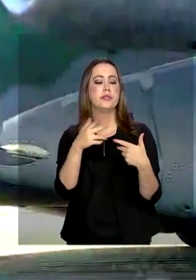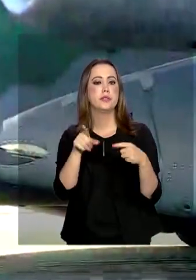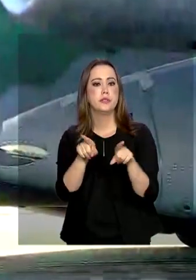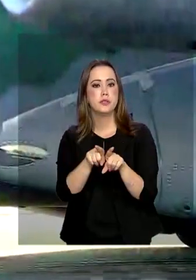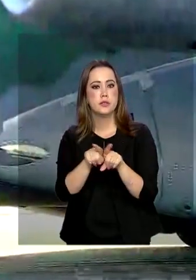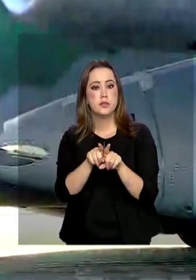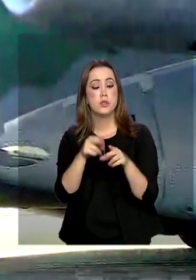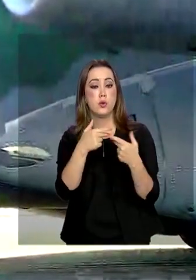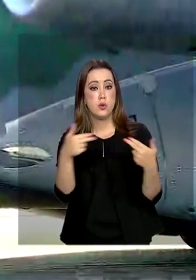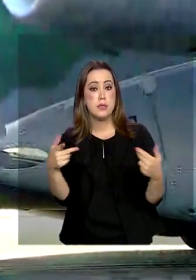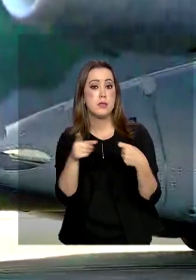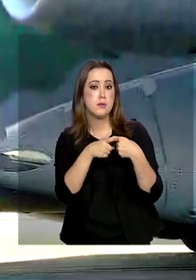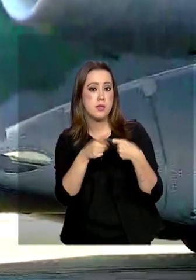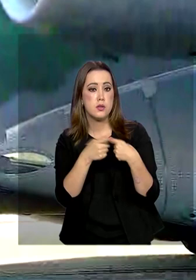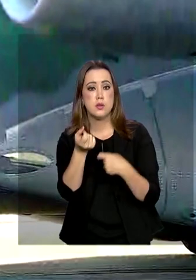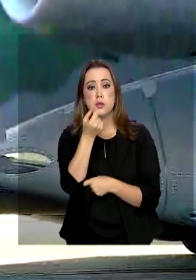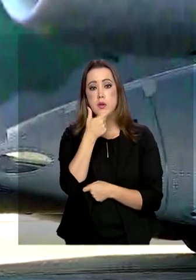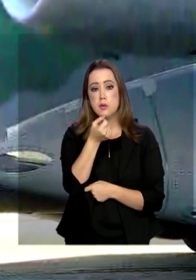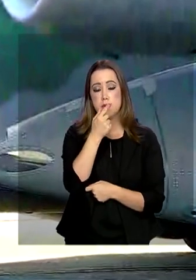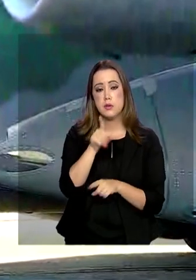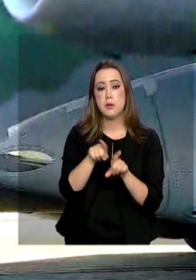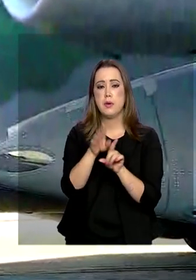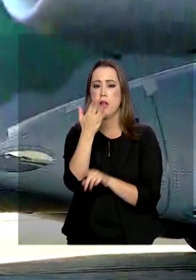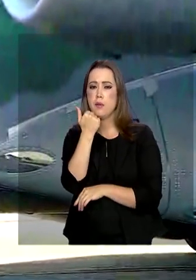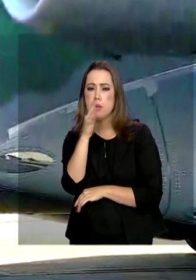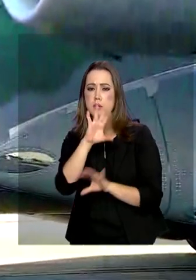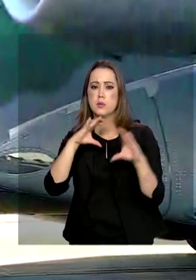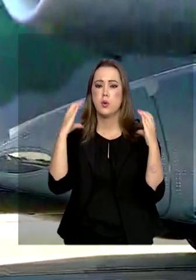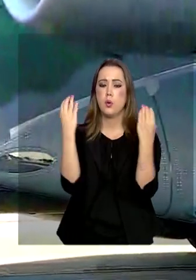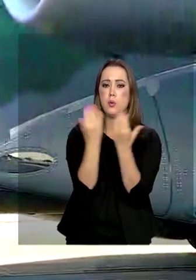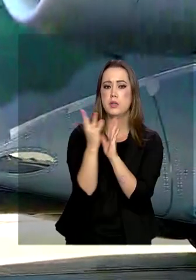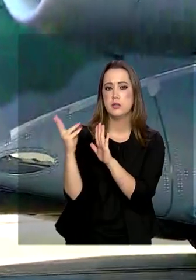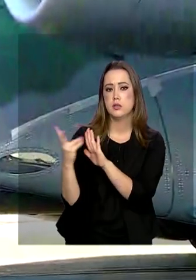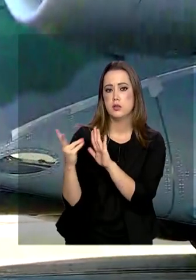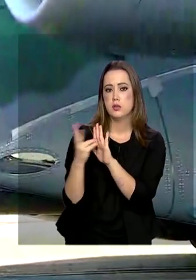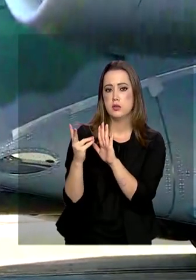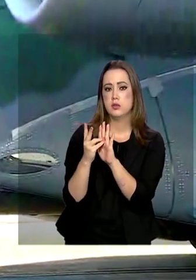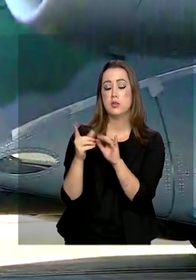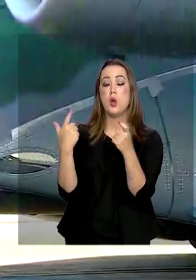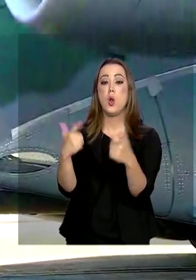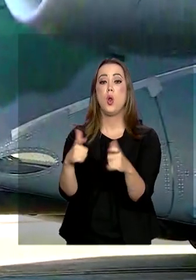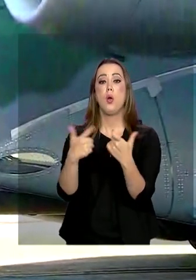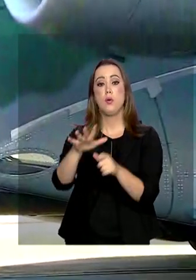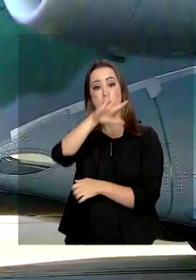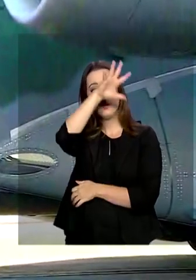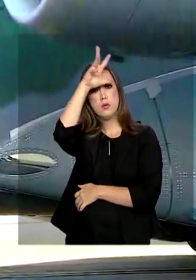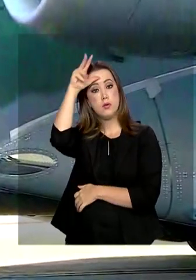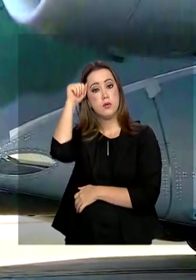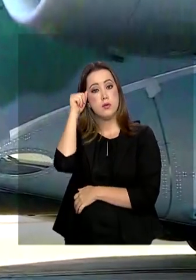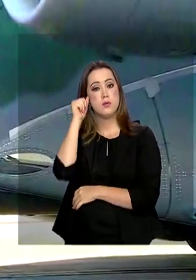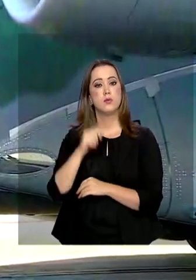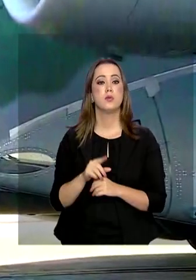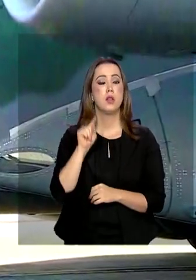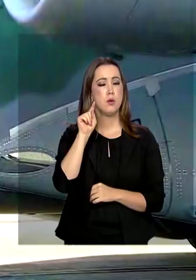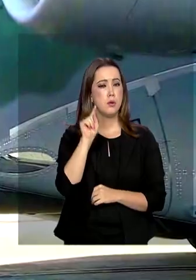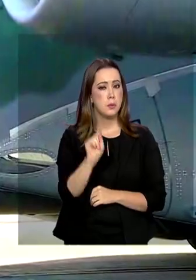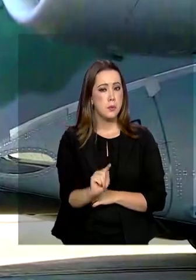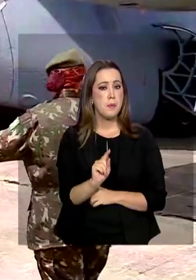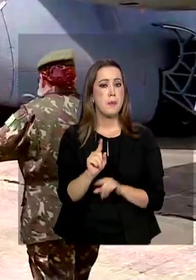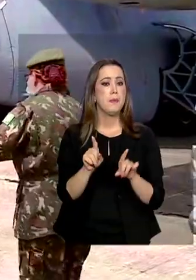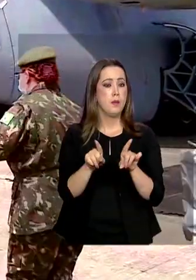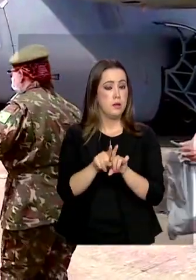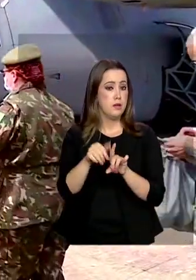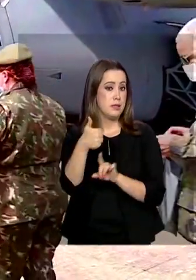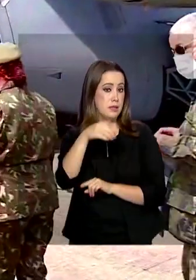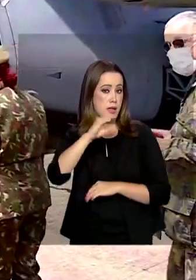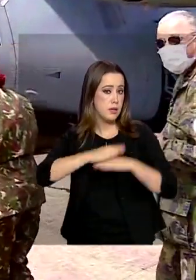remédios e alimentos para comunidades indígenas do município de São Gabriel da Caixoeira, no Amazonas.